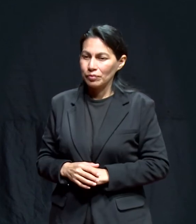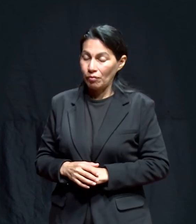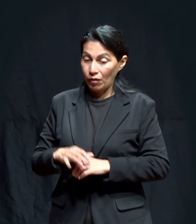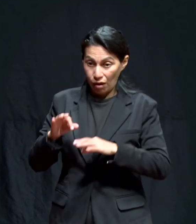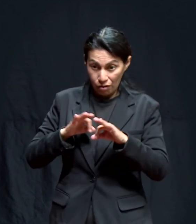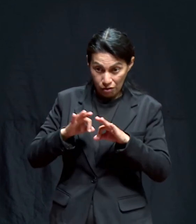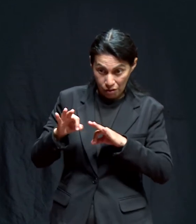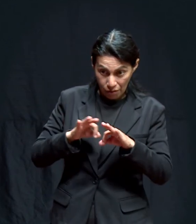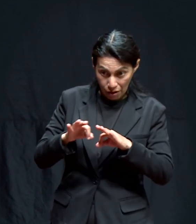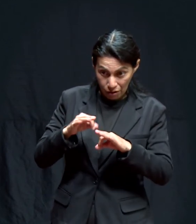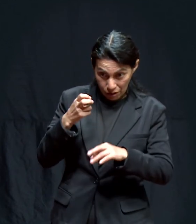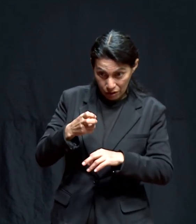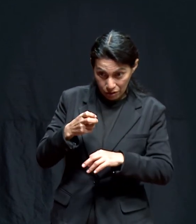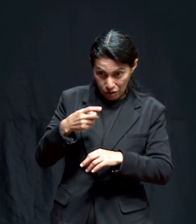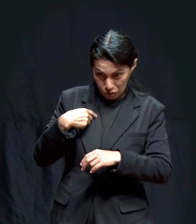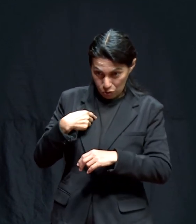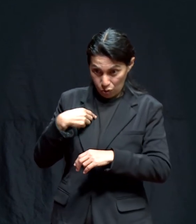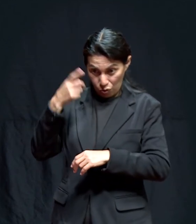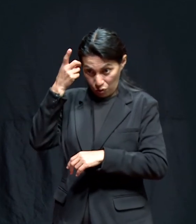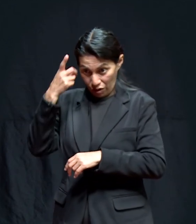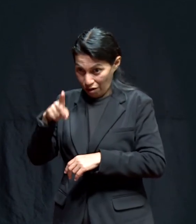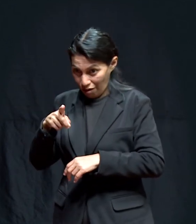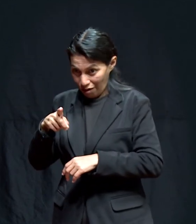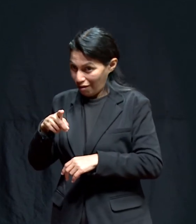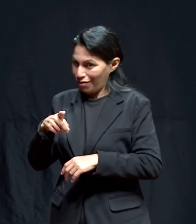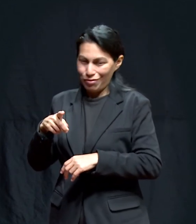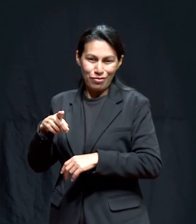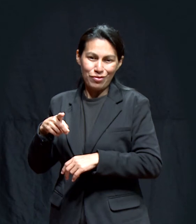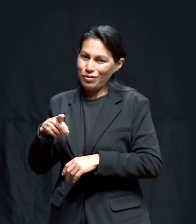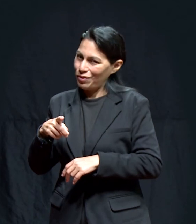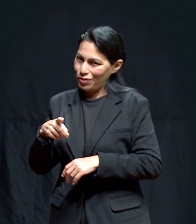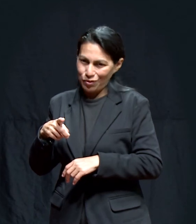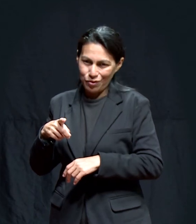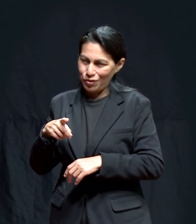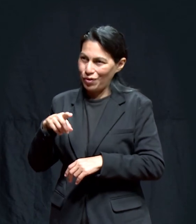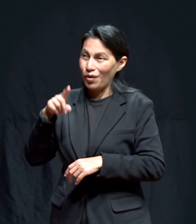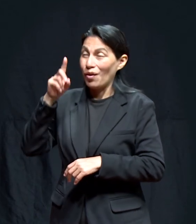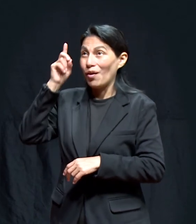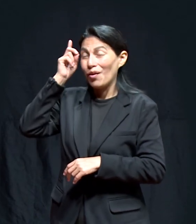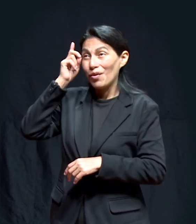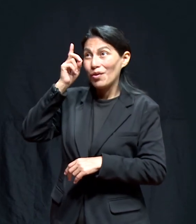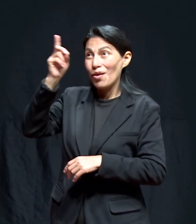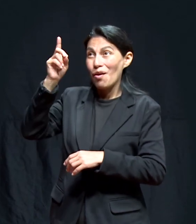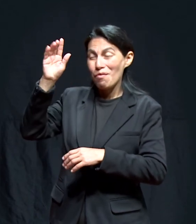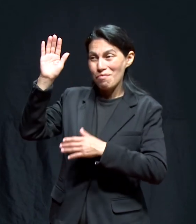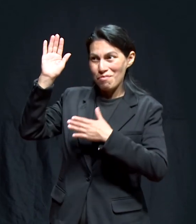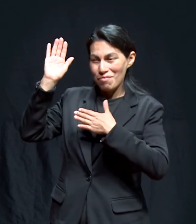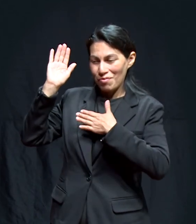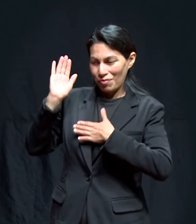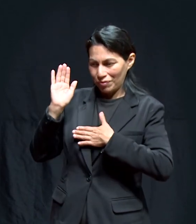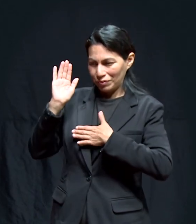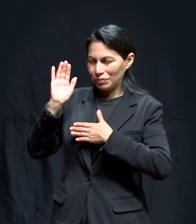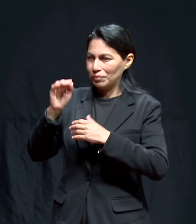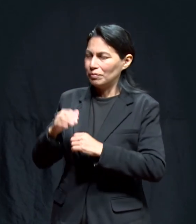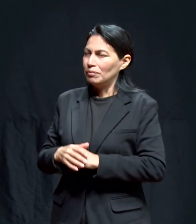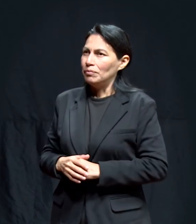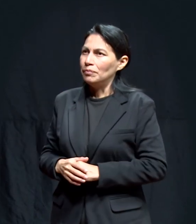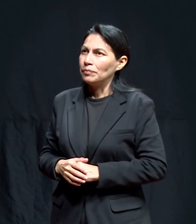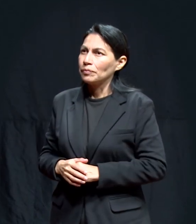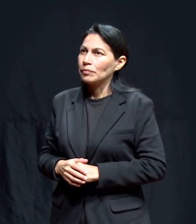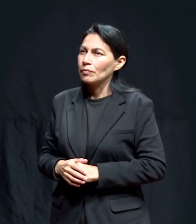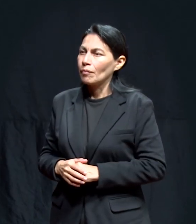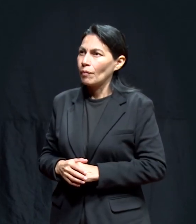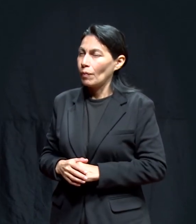porque quiero decirle que este trabajo no crea que yo soy la dueña no es un pacto que yo he hecho con mi padre celestial